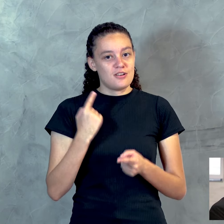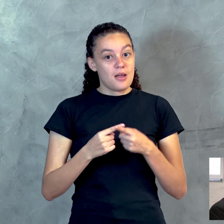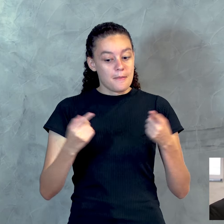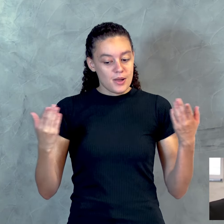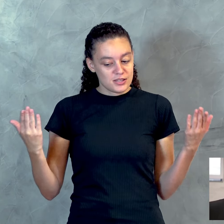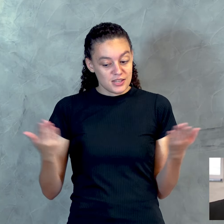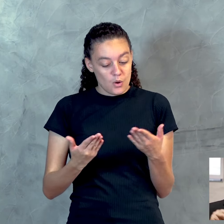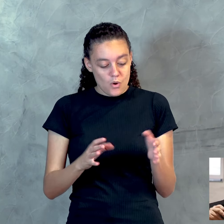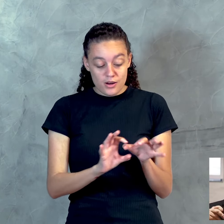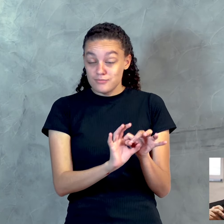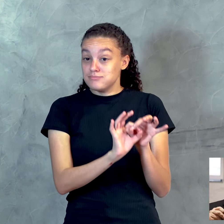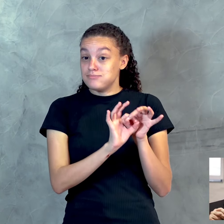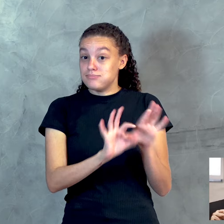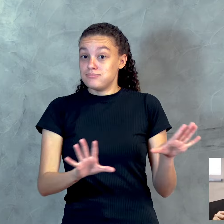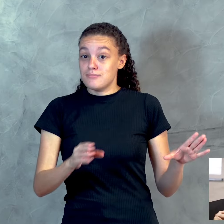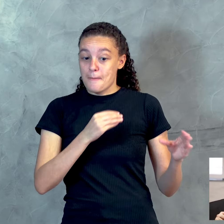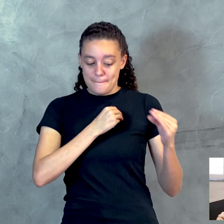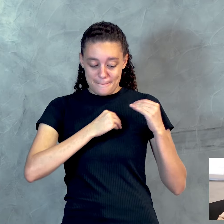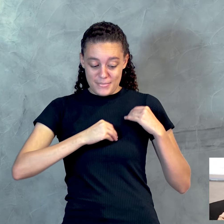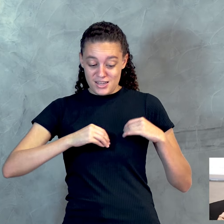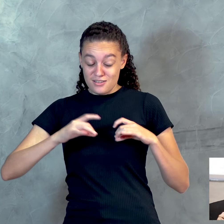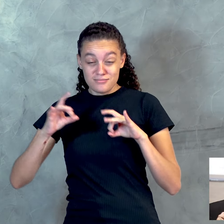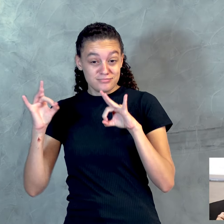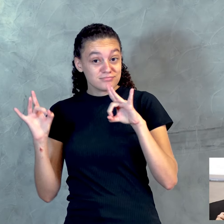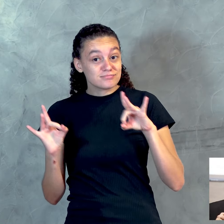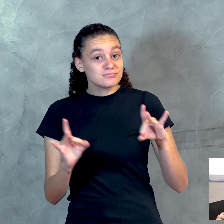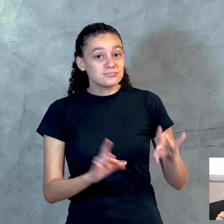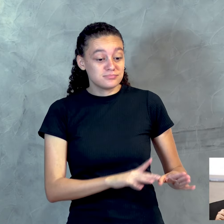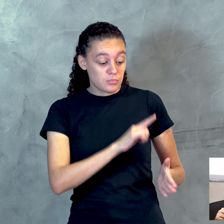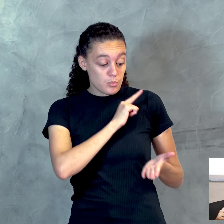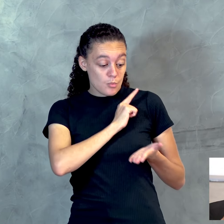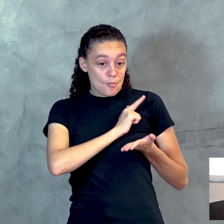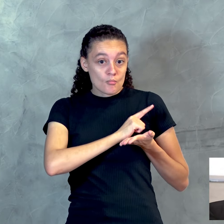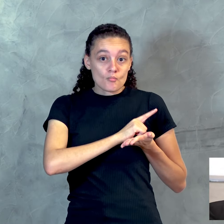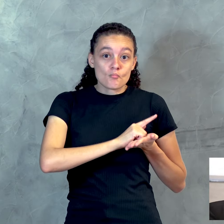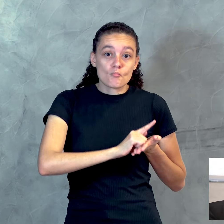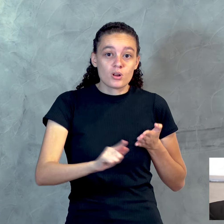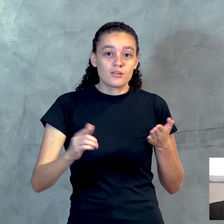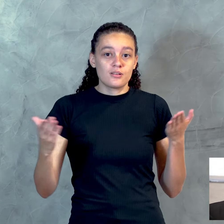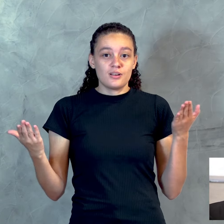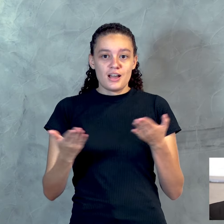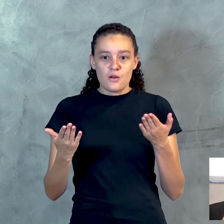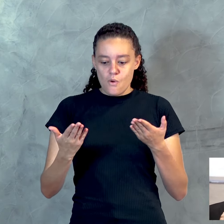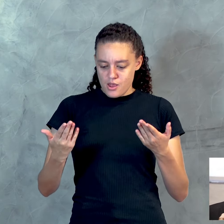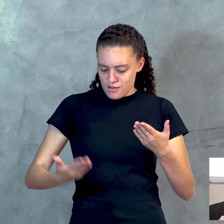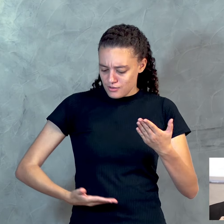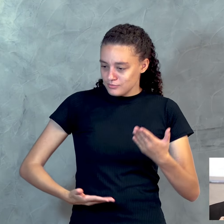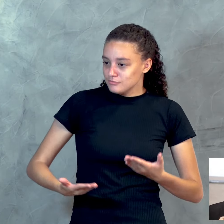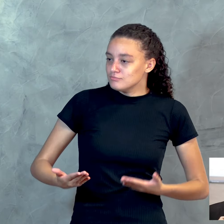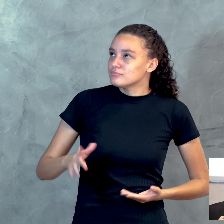libertados do pecado e feitos servos da justiça,